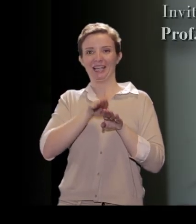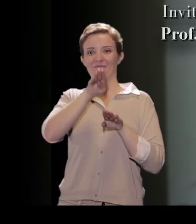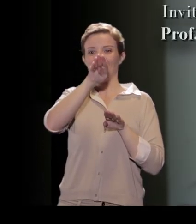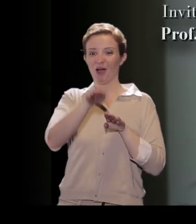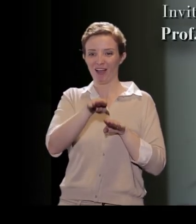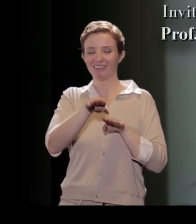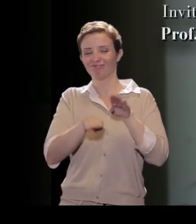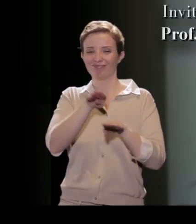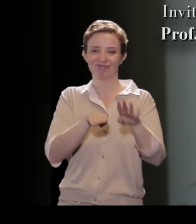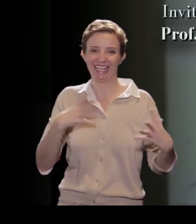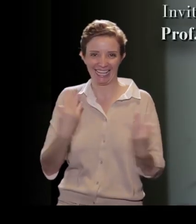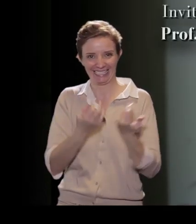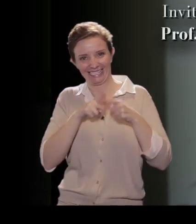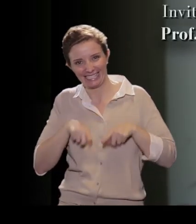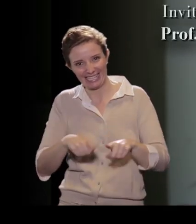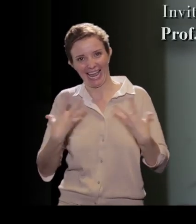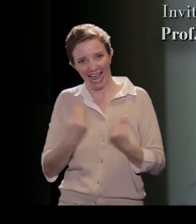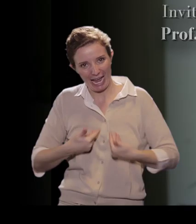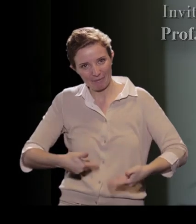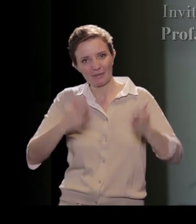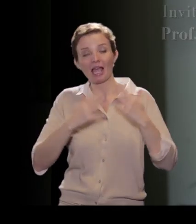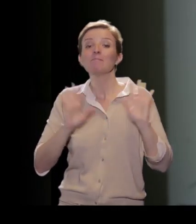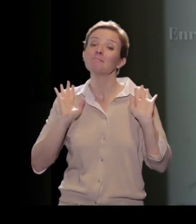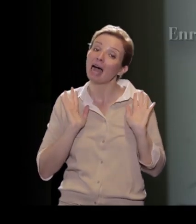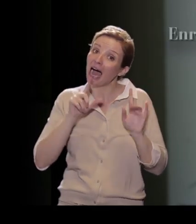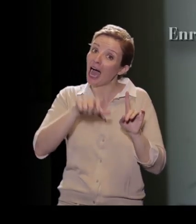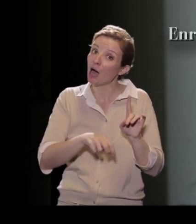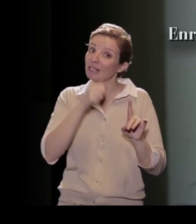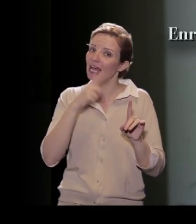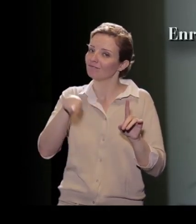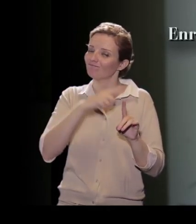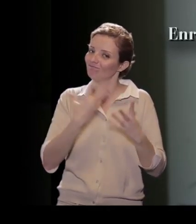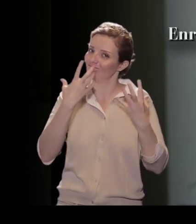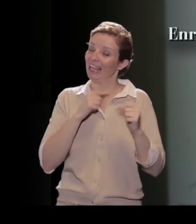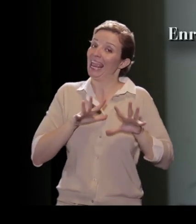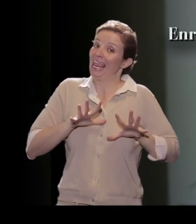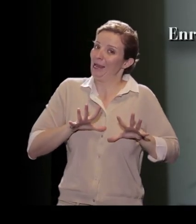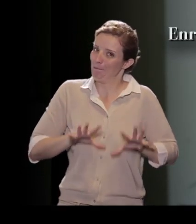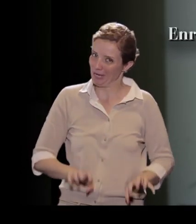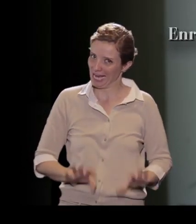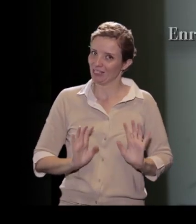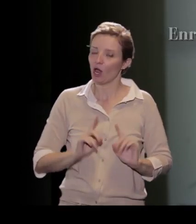ho detto prima però a due condizioni, che siate disposti ad impegnarvi e che abbiate verificato la vostra